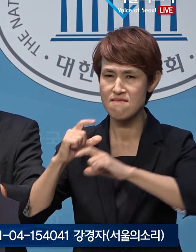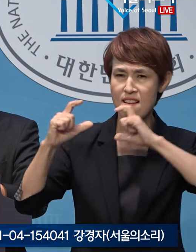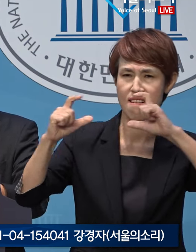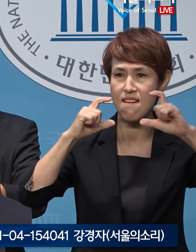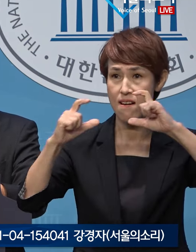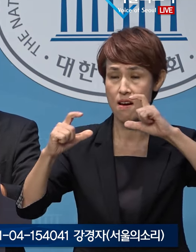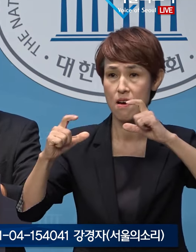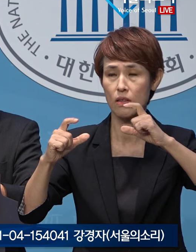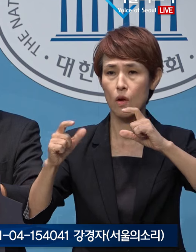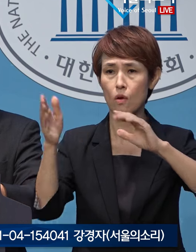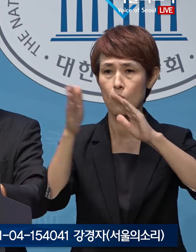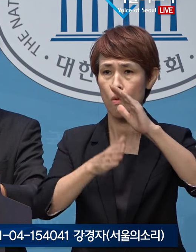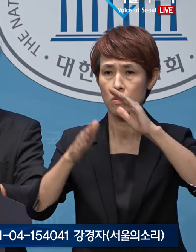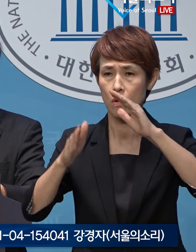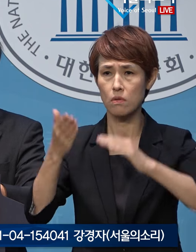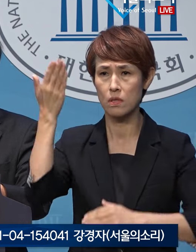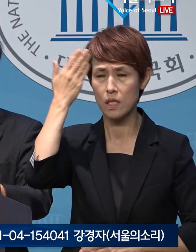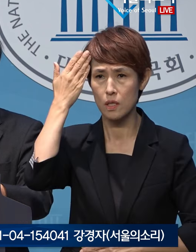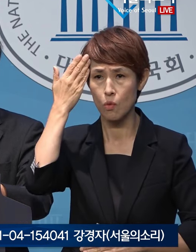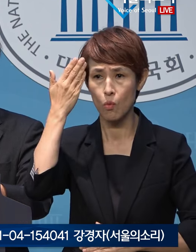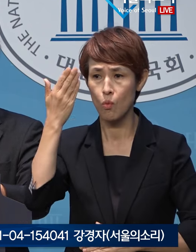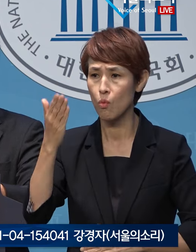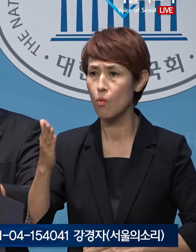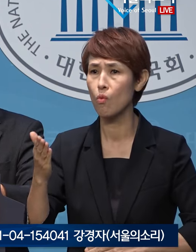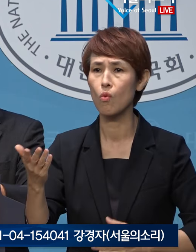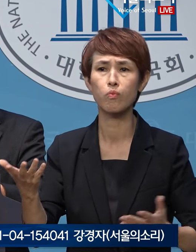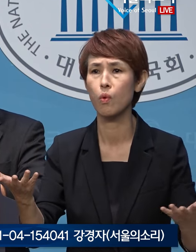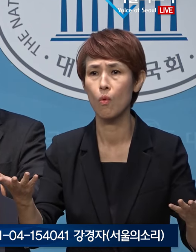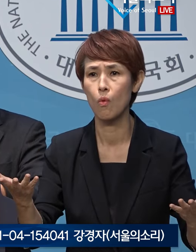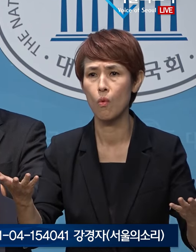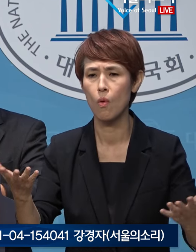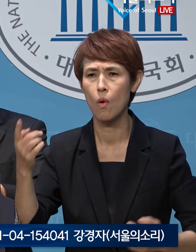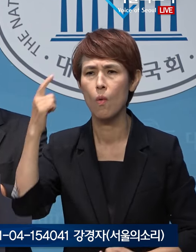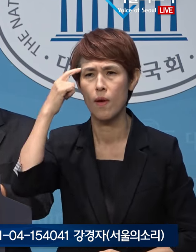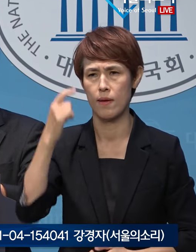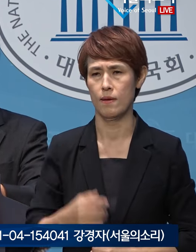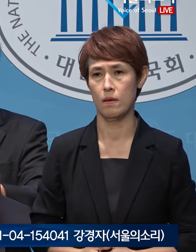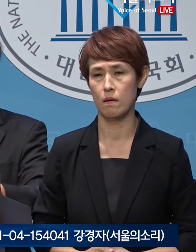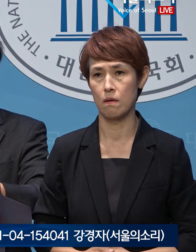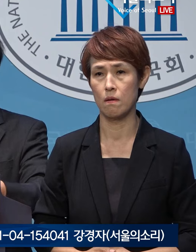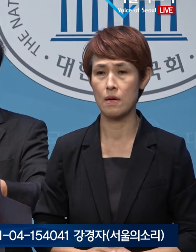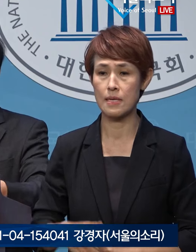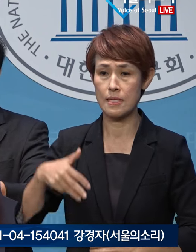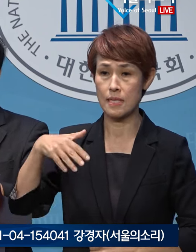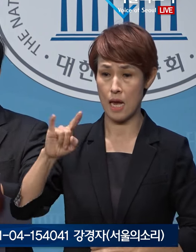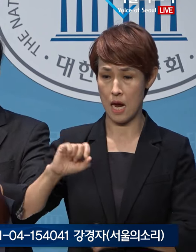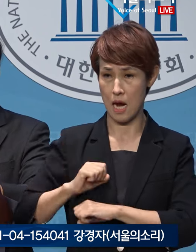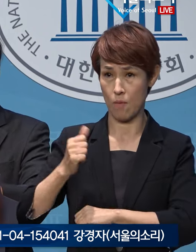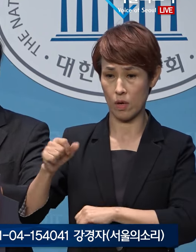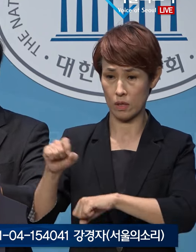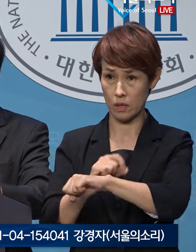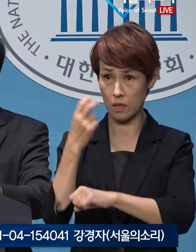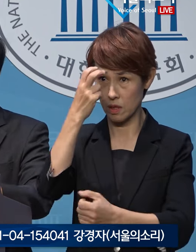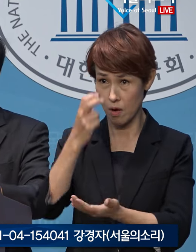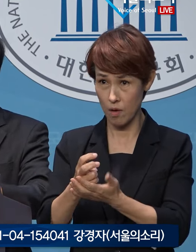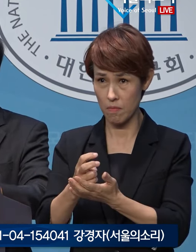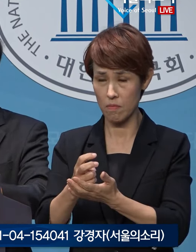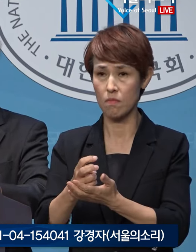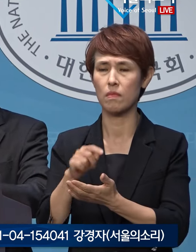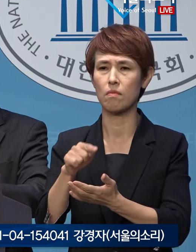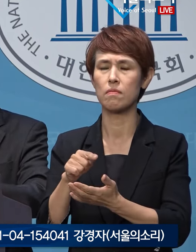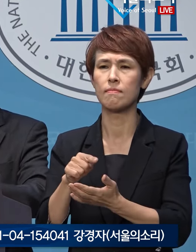공정과 상식은 도대체 어디에 있습니까? 최혜병 특검은 사실상 윤석열